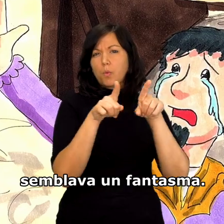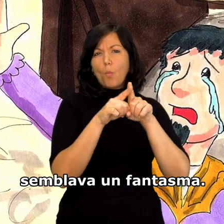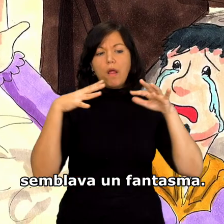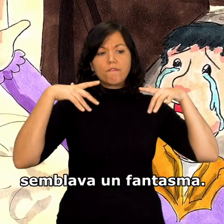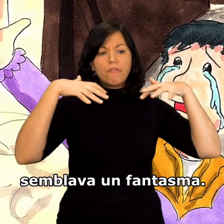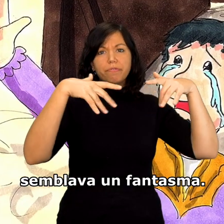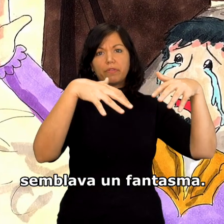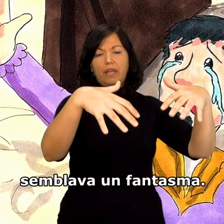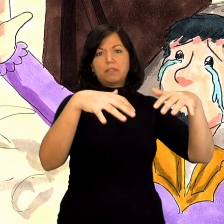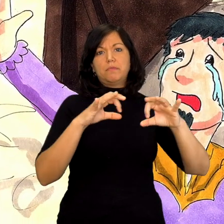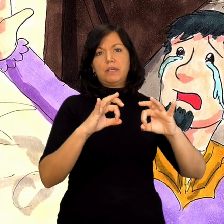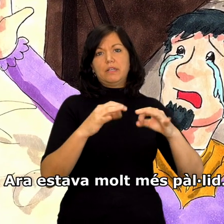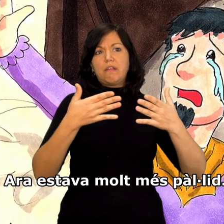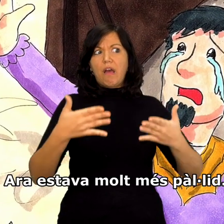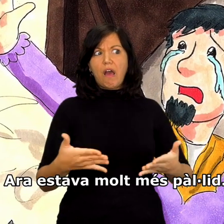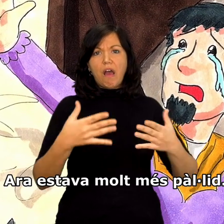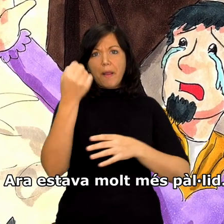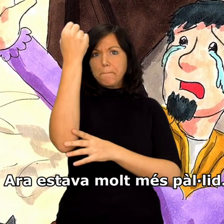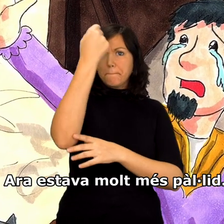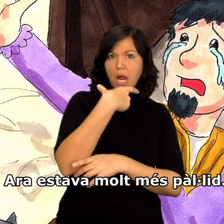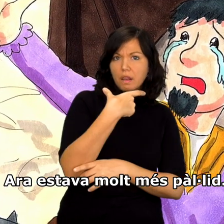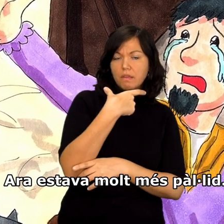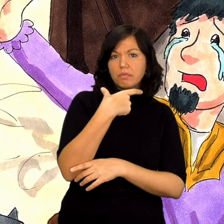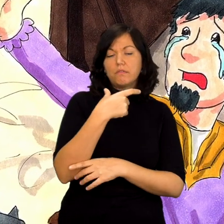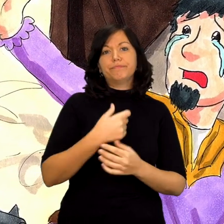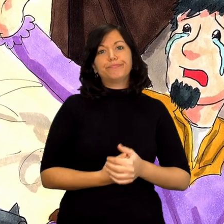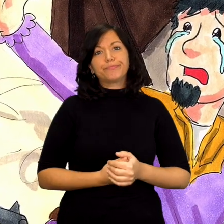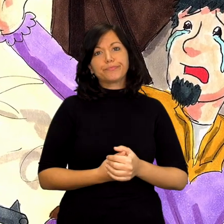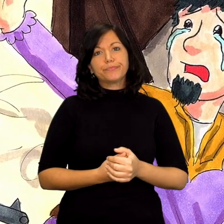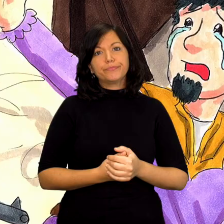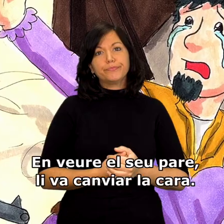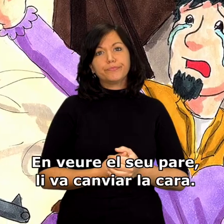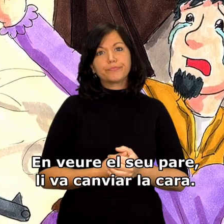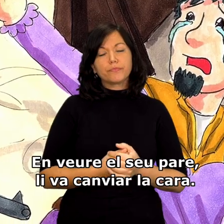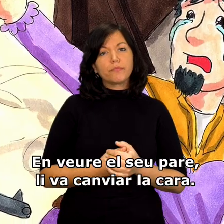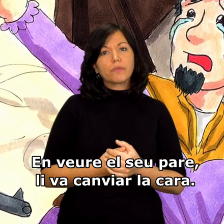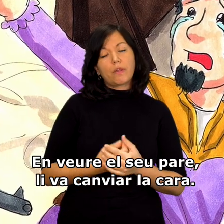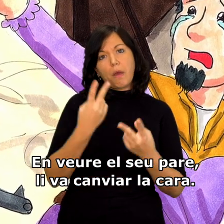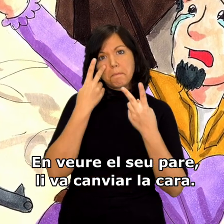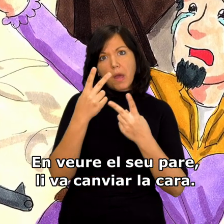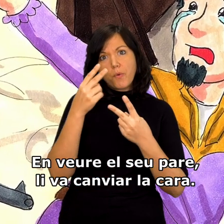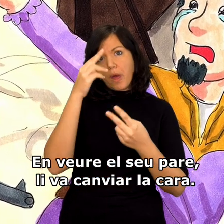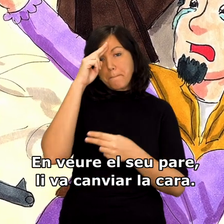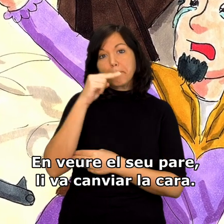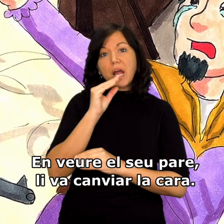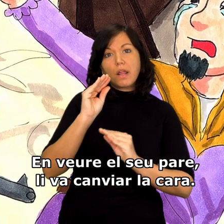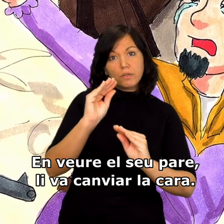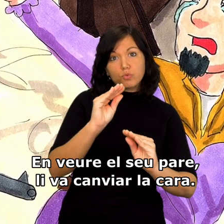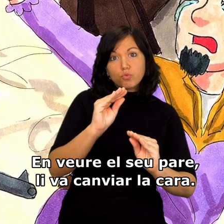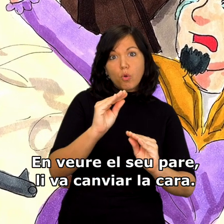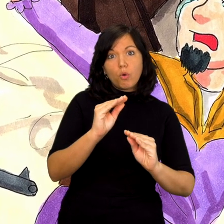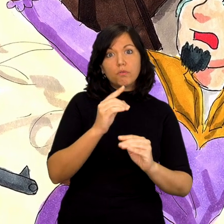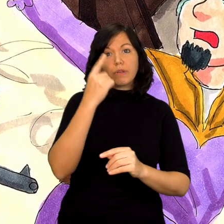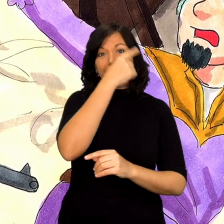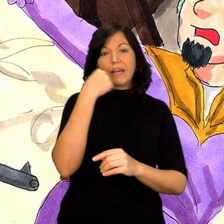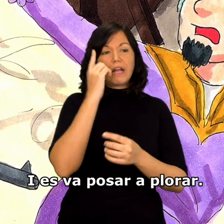Semblava un fantasma. Ara estava molt més pàl·lid. En veure el seu pare, li va canviar la